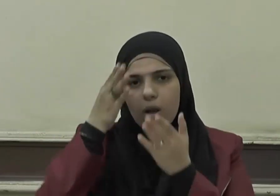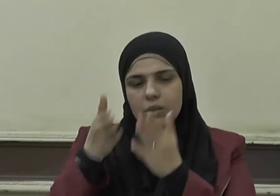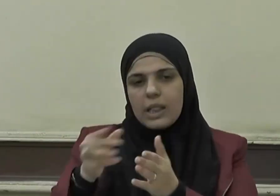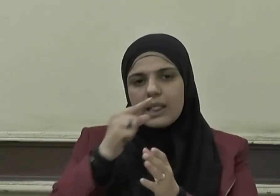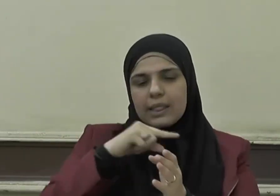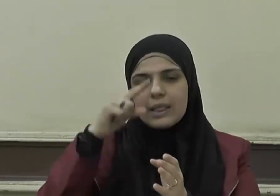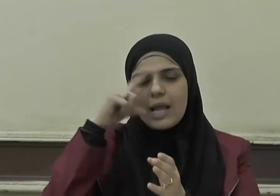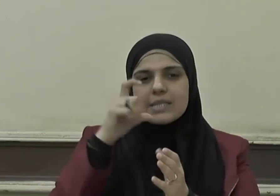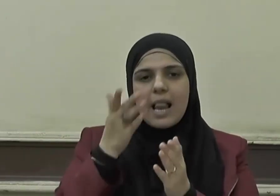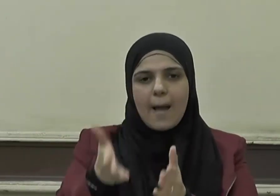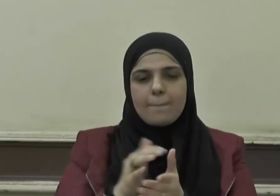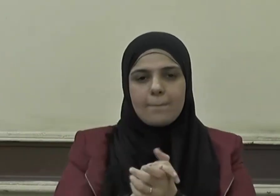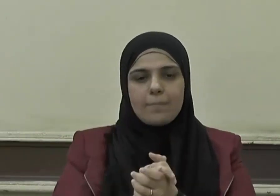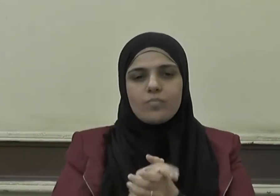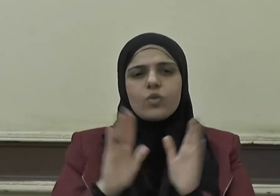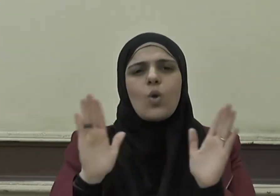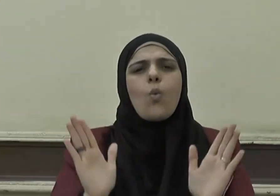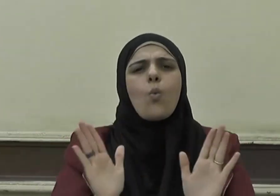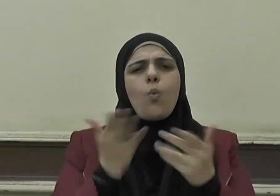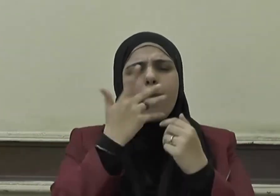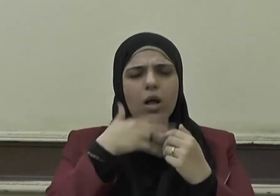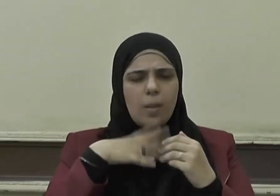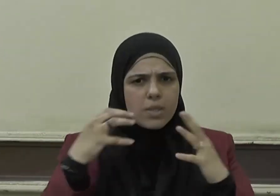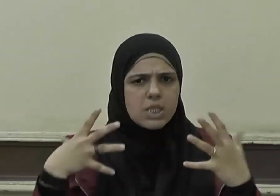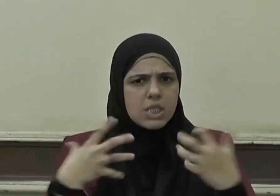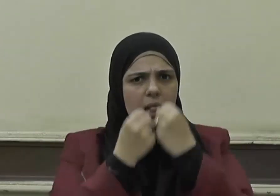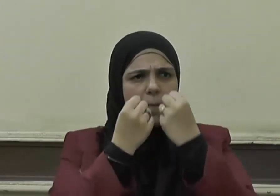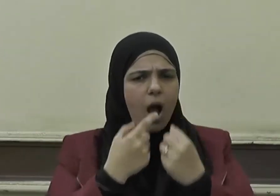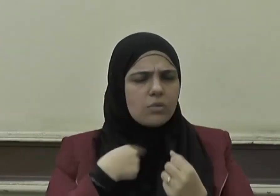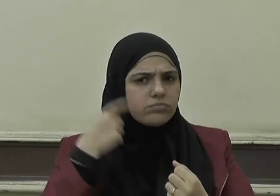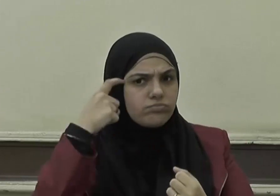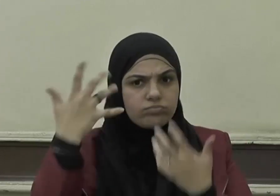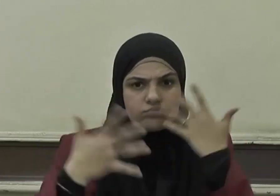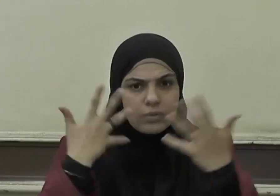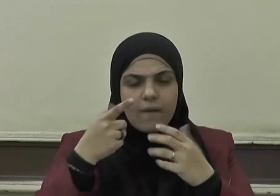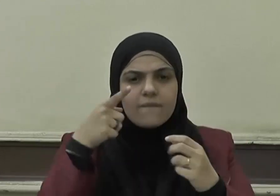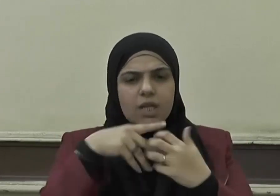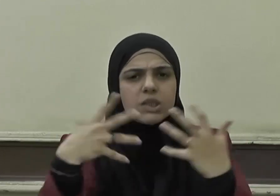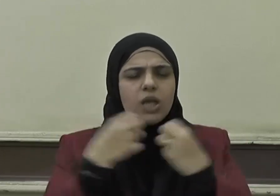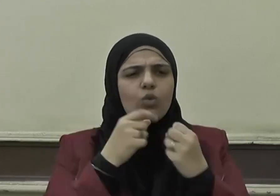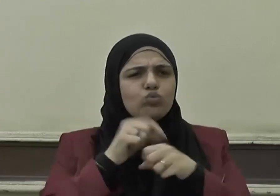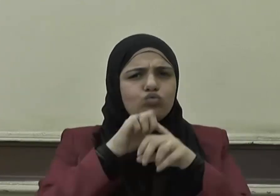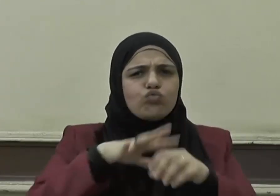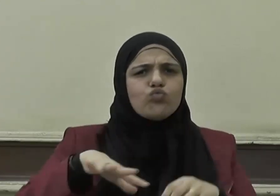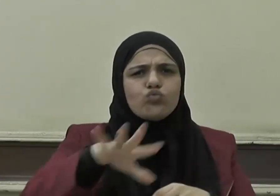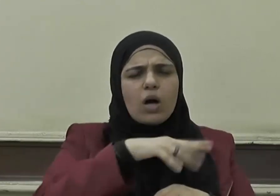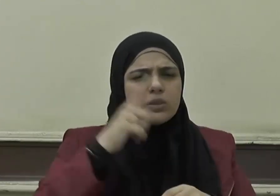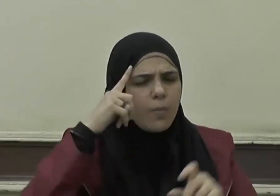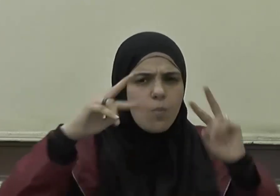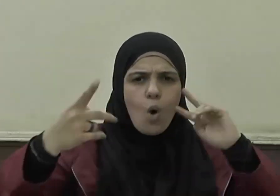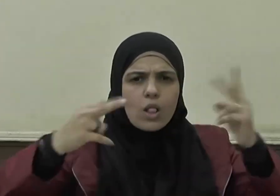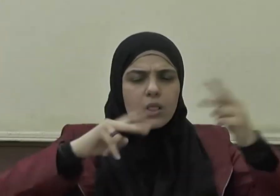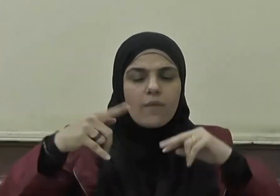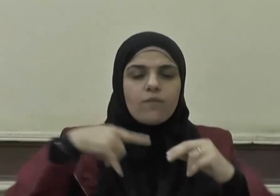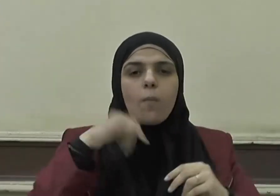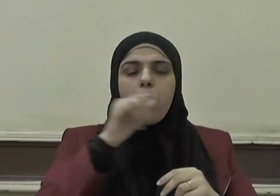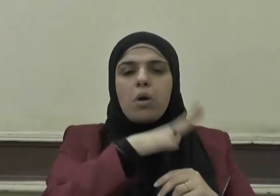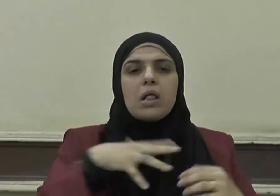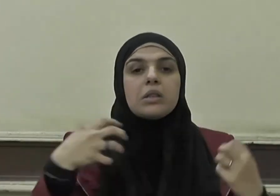الإسلام وما يصطدم بها أو يتصادم معها إنما يتصادم مع